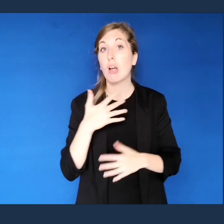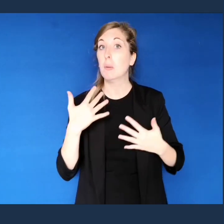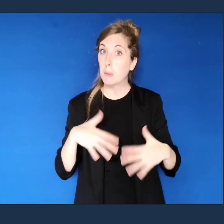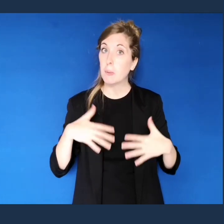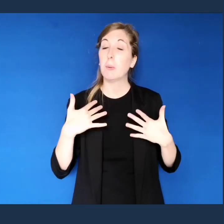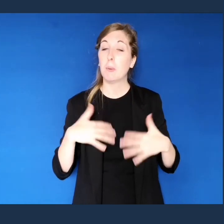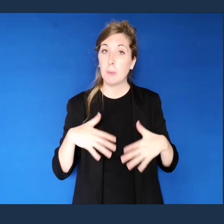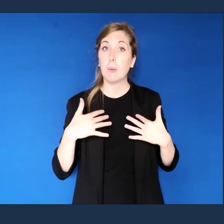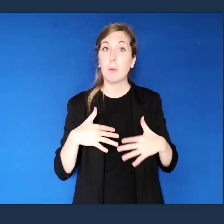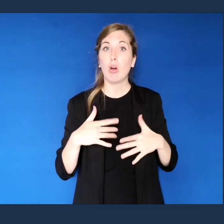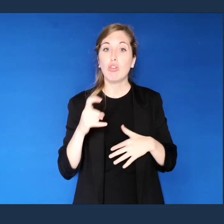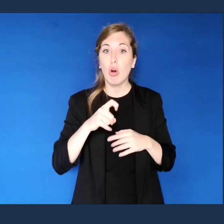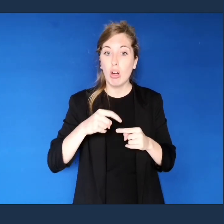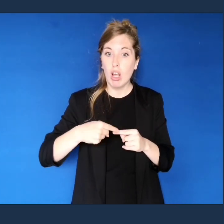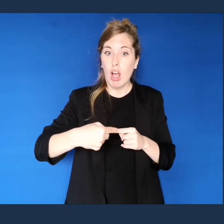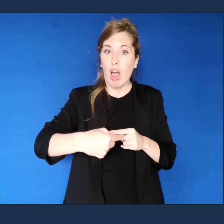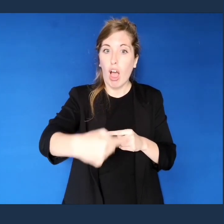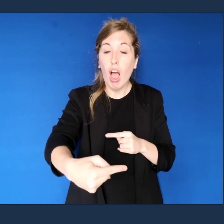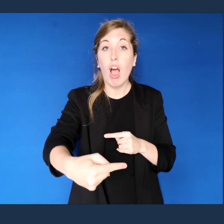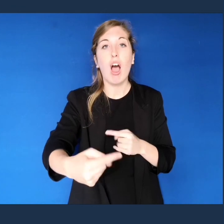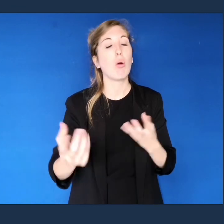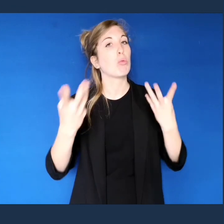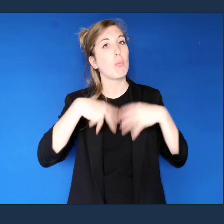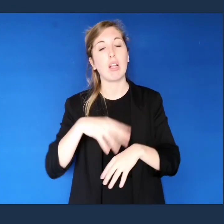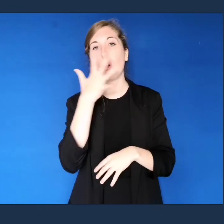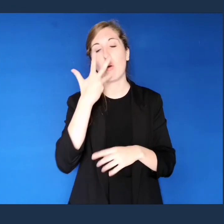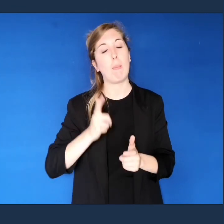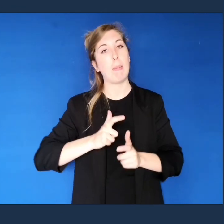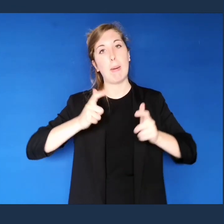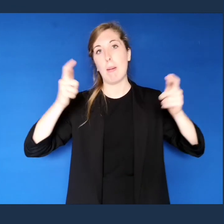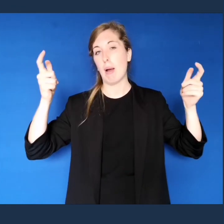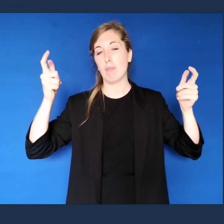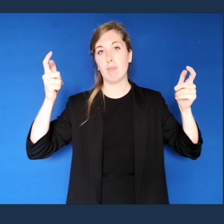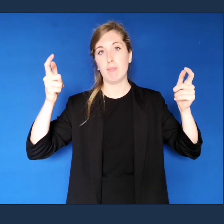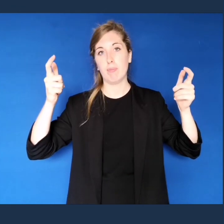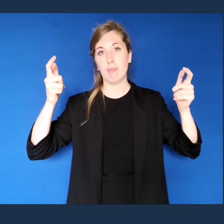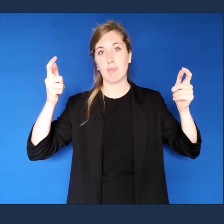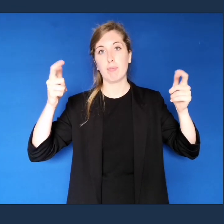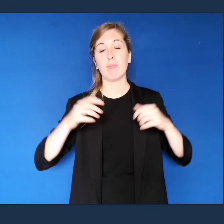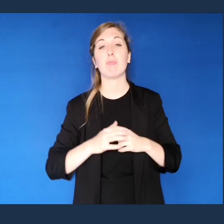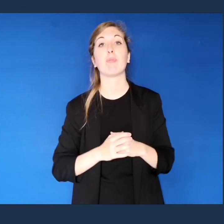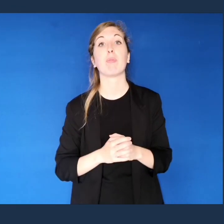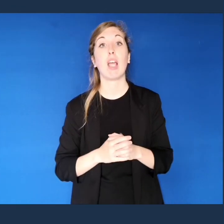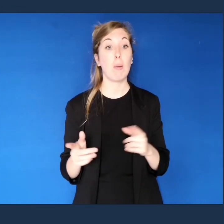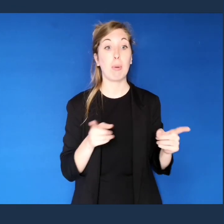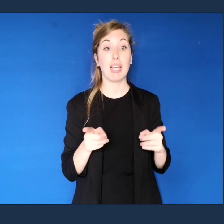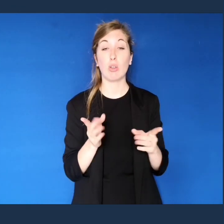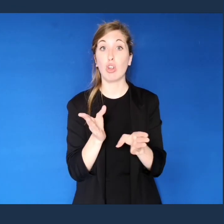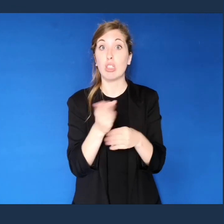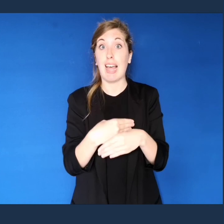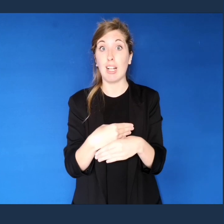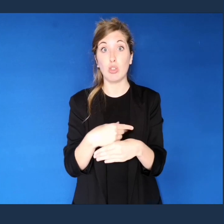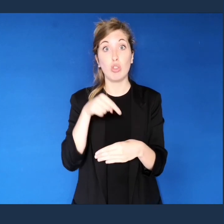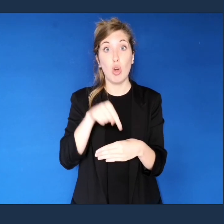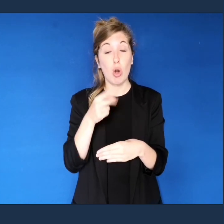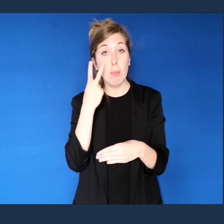e più si guarderà avanti nei giorni e più gli errori cresceranno. A scale temporali stagionali non c